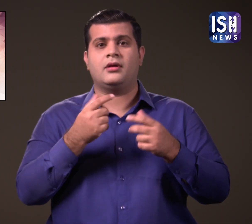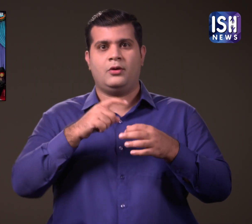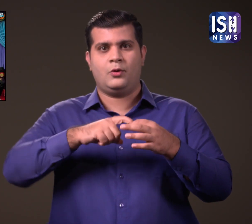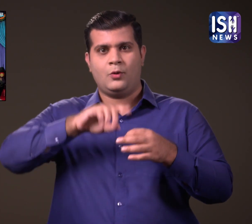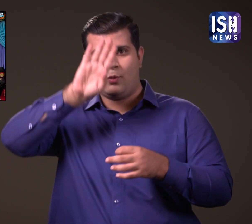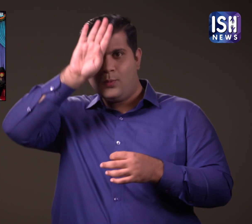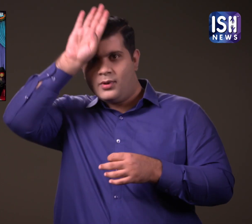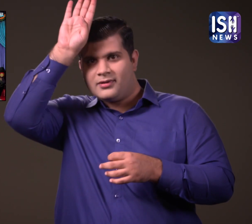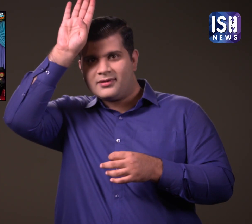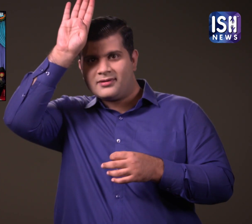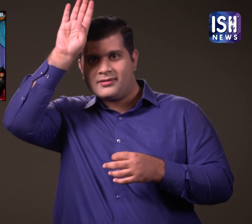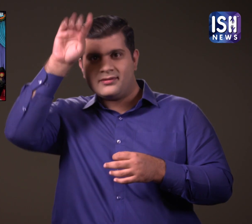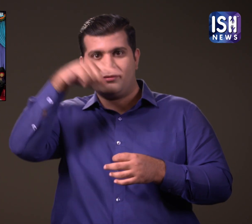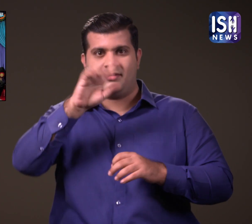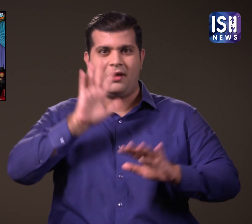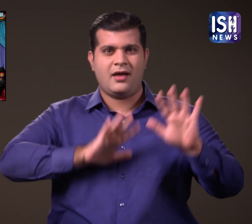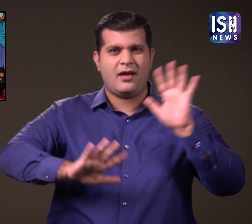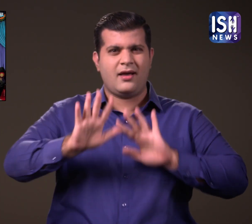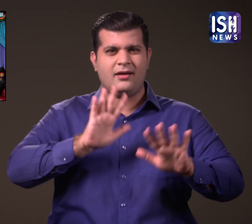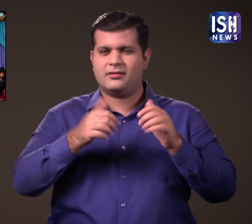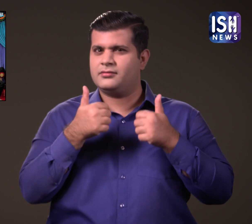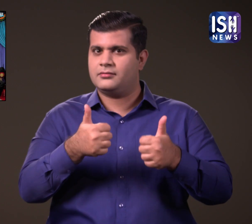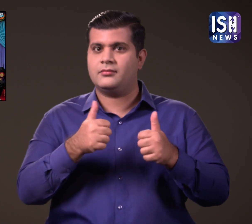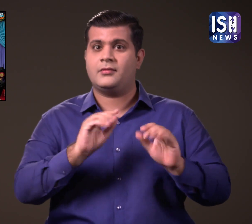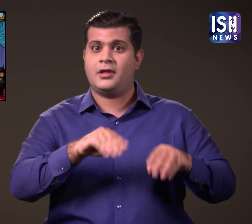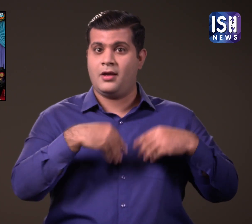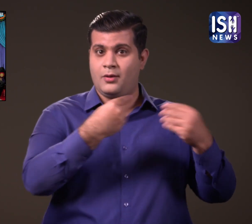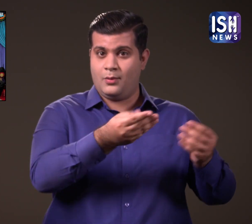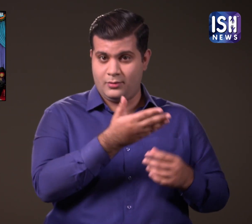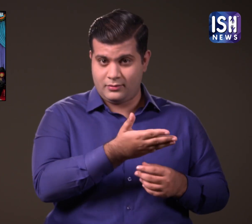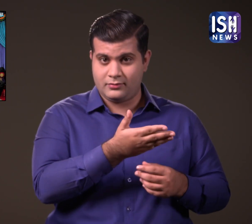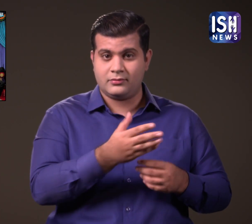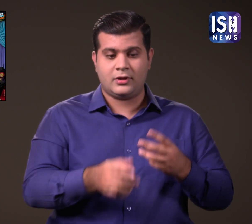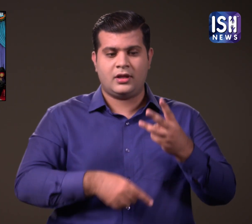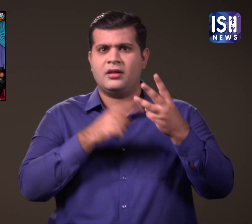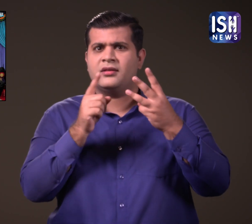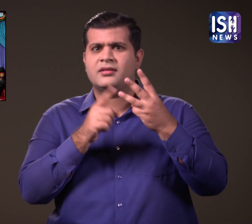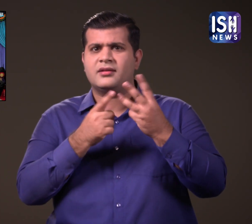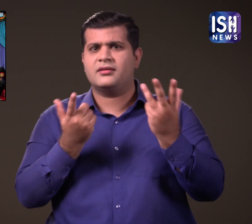क्वीन और तनुवेज मनु रिटर्न्स के लिए सर्वश्रेष्ट अभिनेतरी का पुरसकार जीता था।